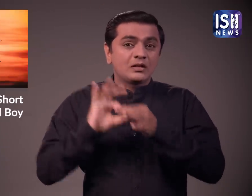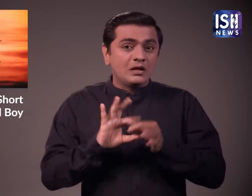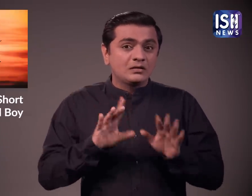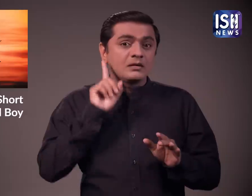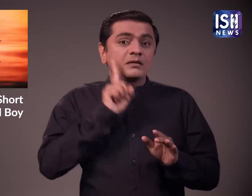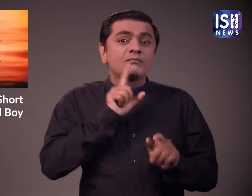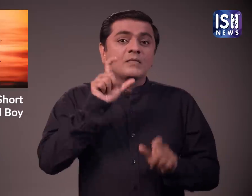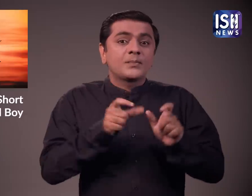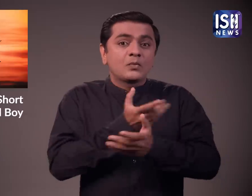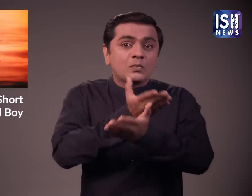मेंसे किसी भी डैफ को